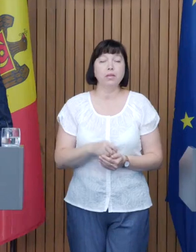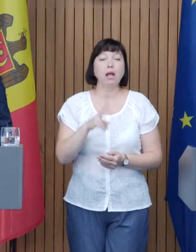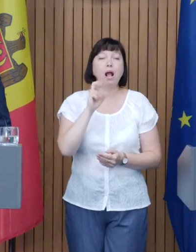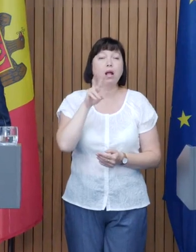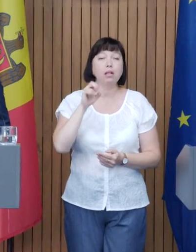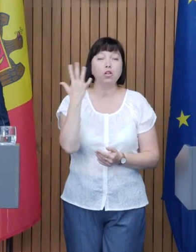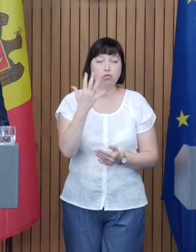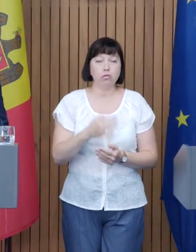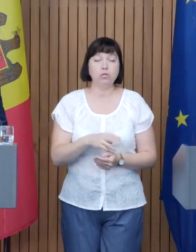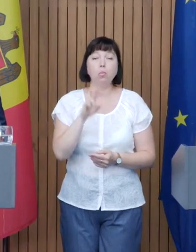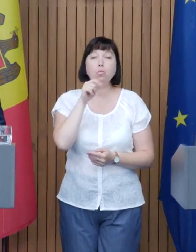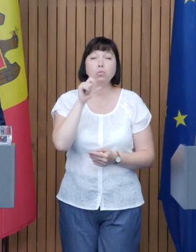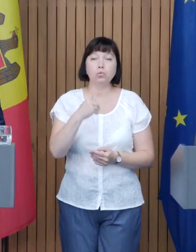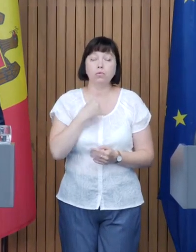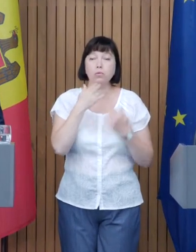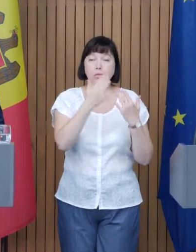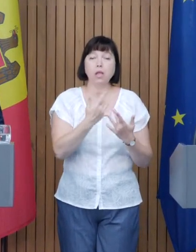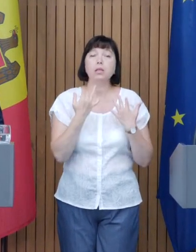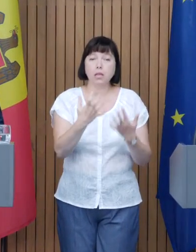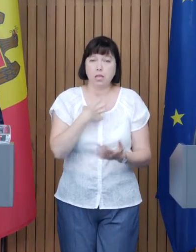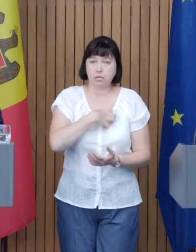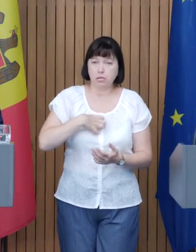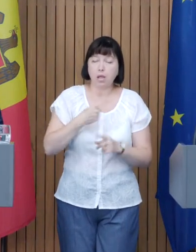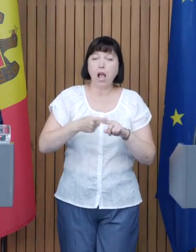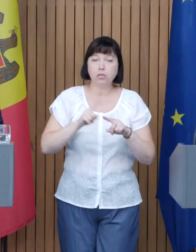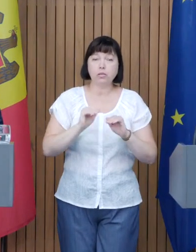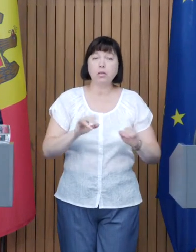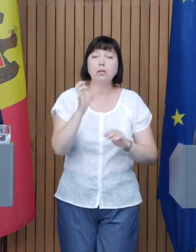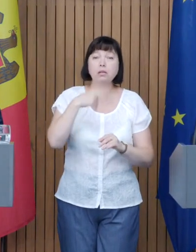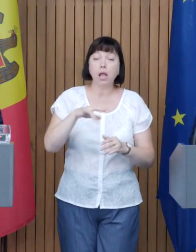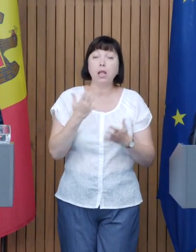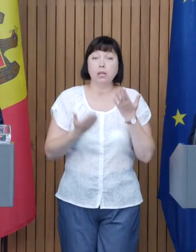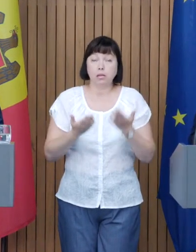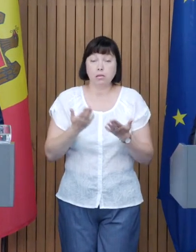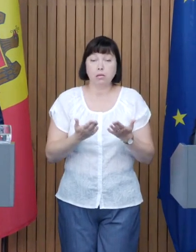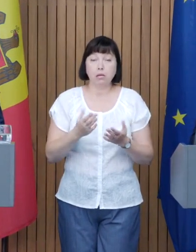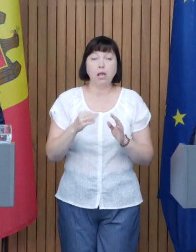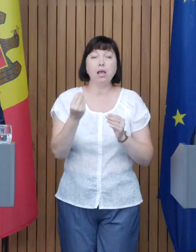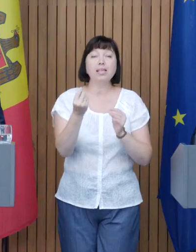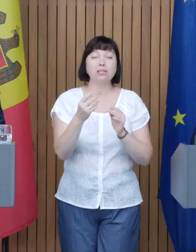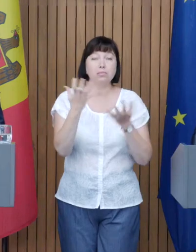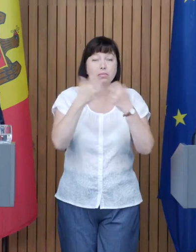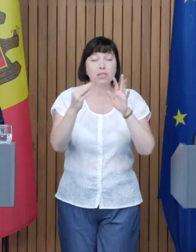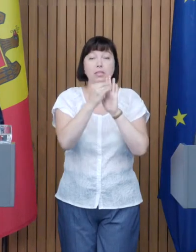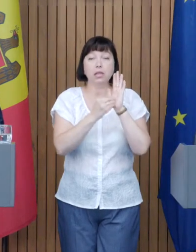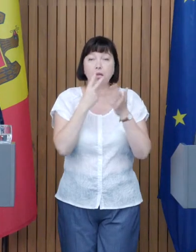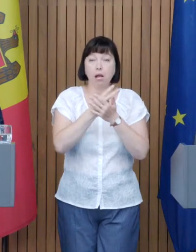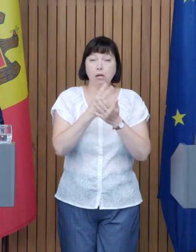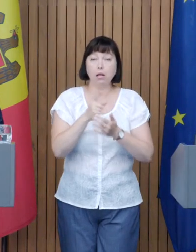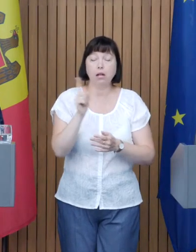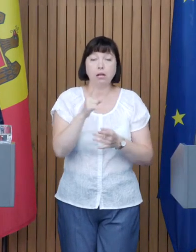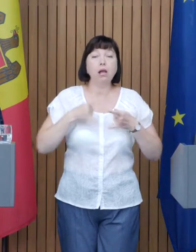Domnule Vuz, vreau să vă întrebăm cât de necesare sunt aceste crește în condițiile în care statisticile arată că